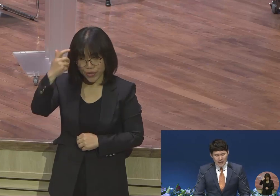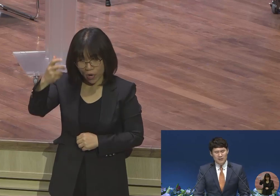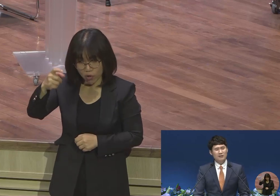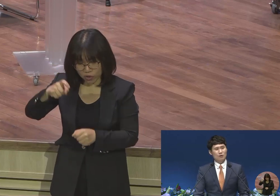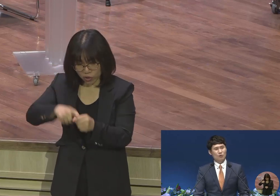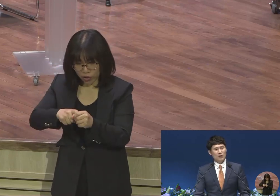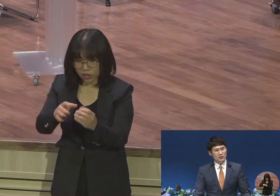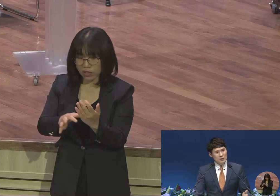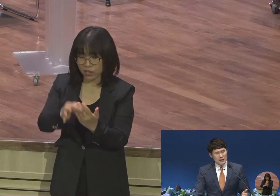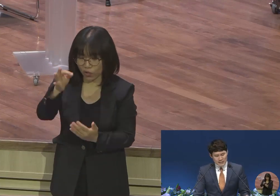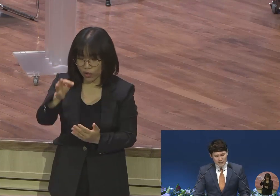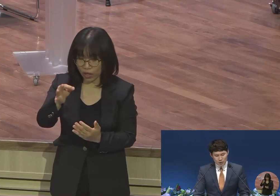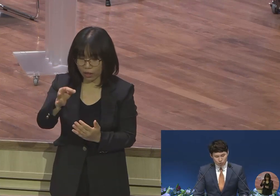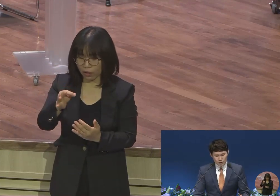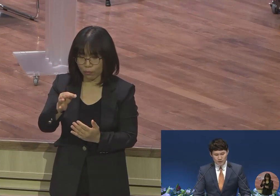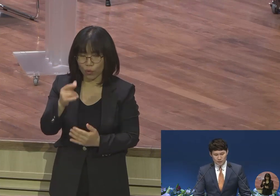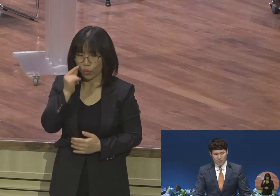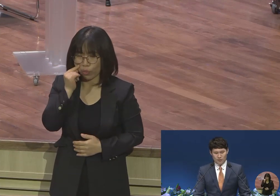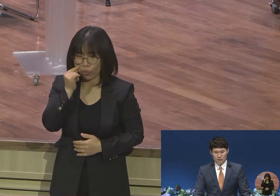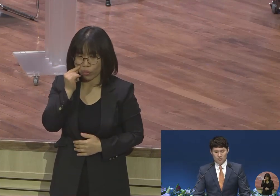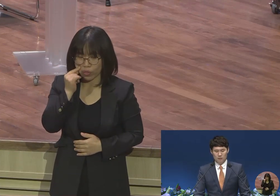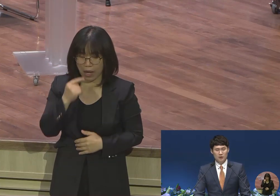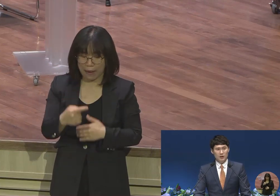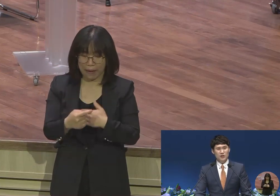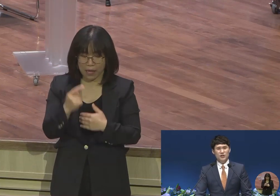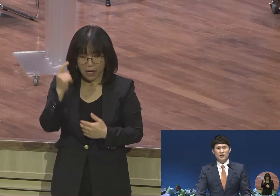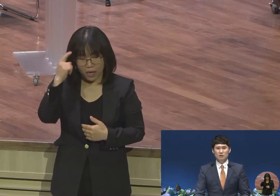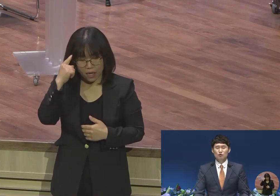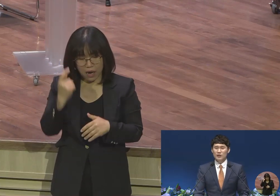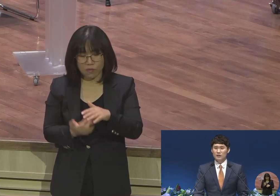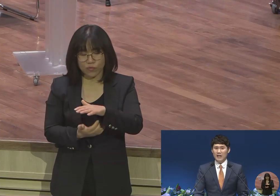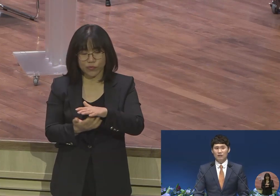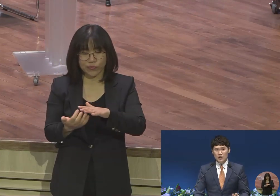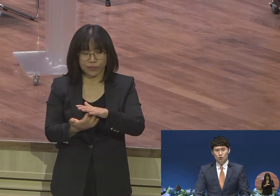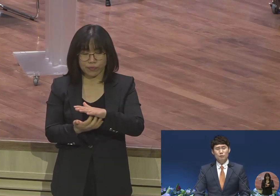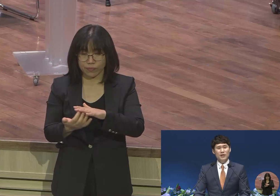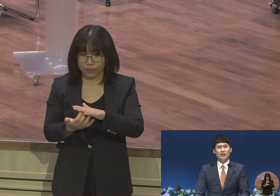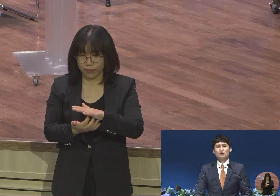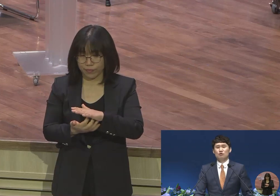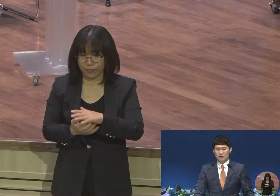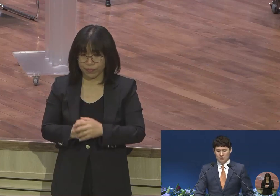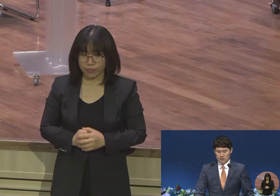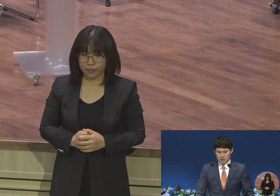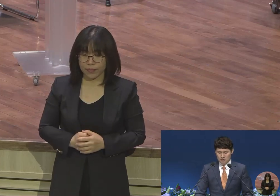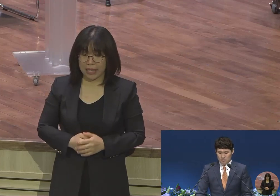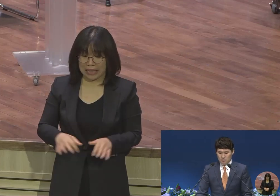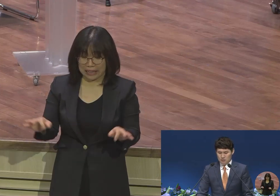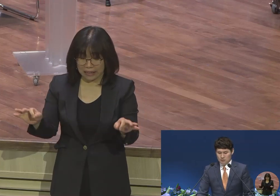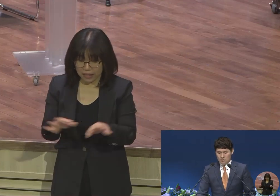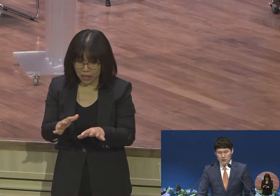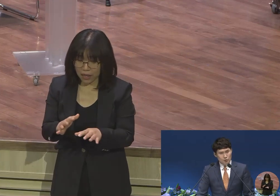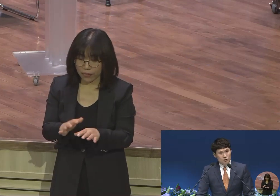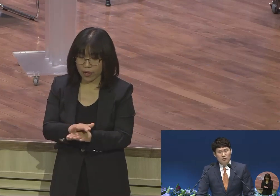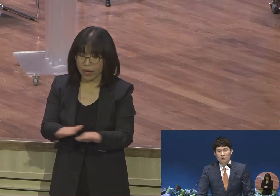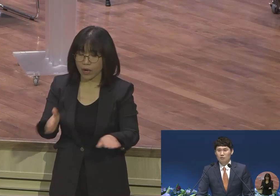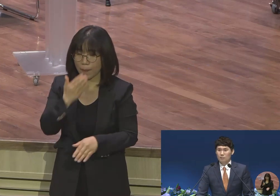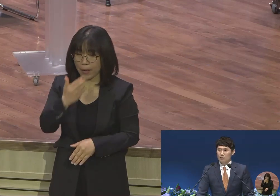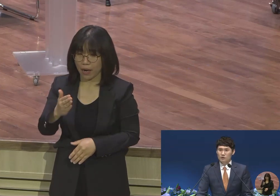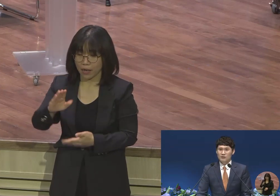갈등하고 늘 계산기를 두드리면서도 실제 그 문제를 단 1초면 해결할 수 있는 그리스도는 바라보지